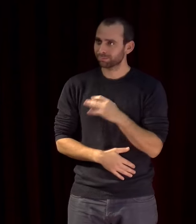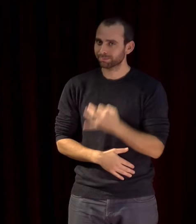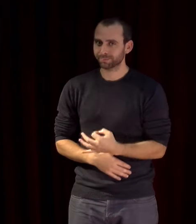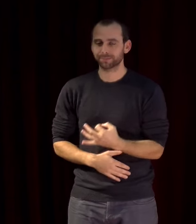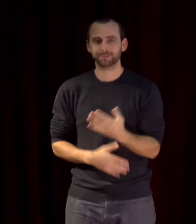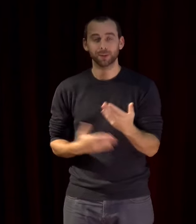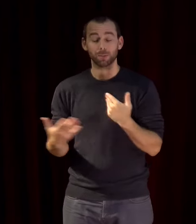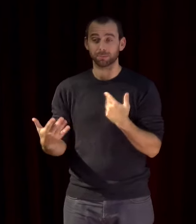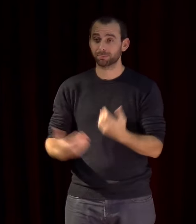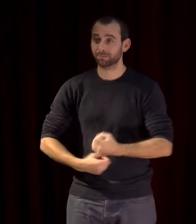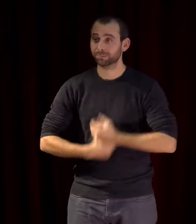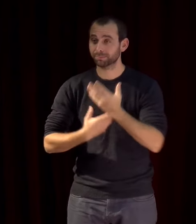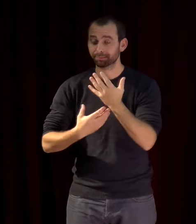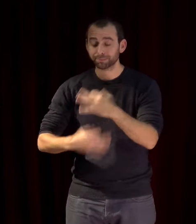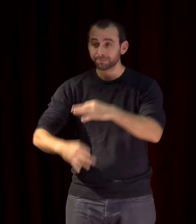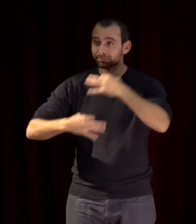à vous tous et toutes.